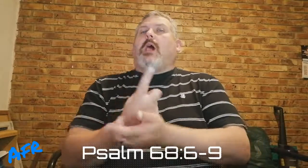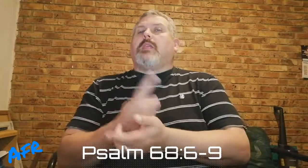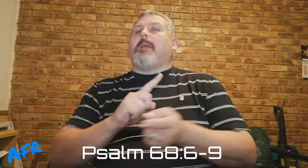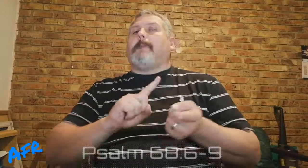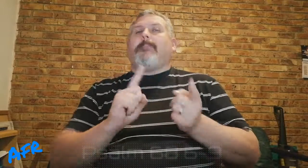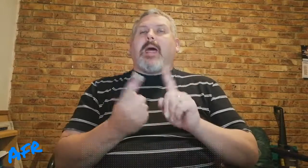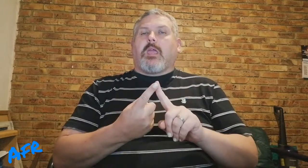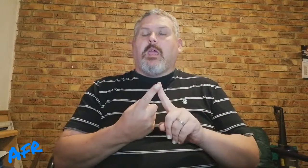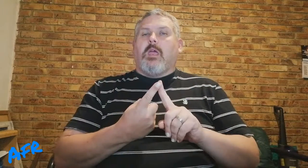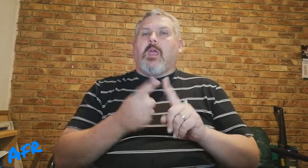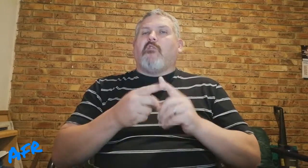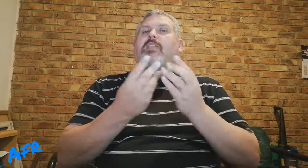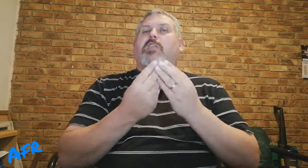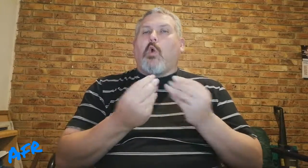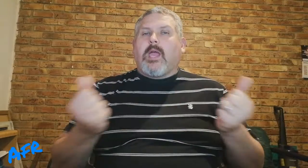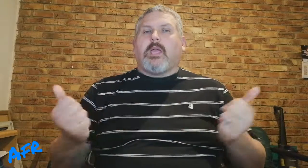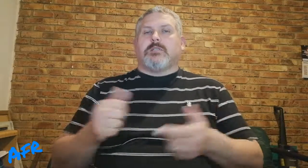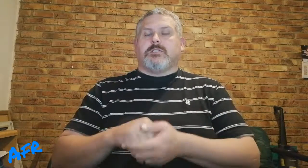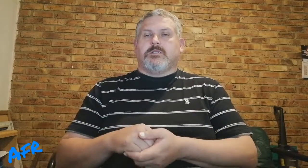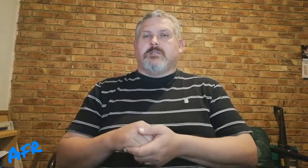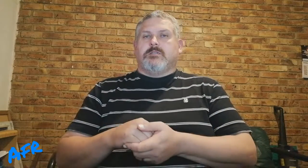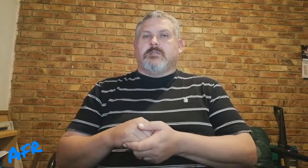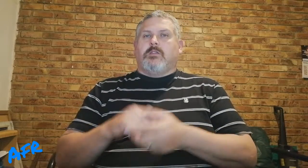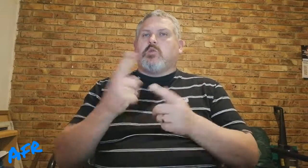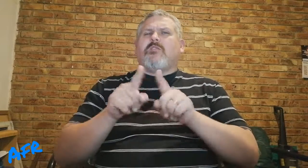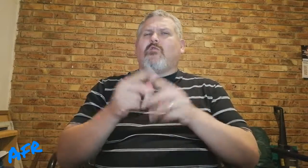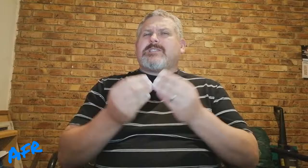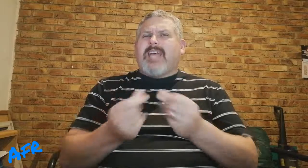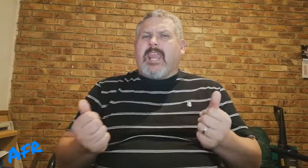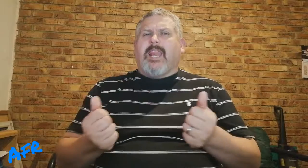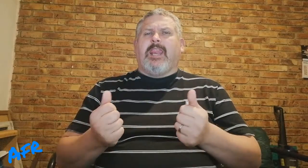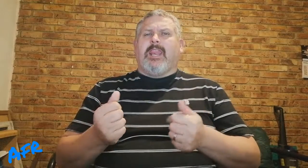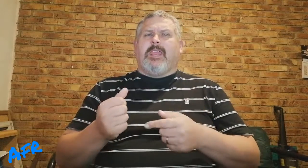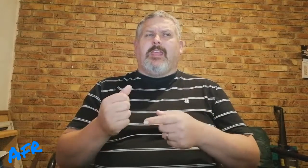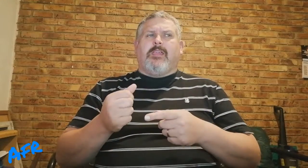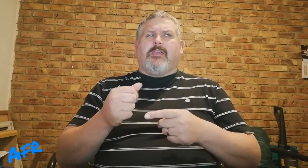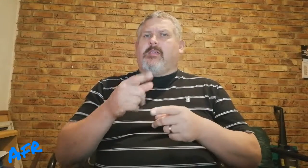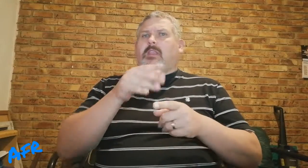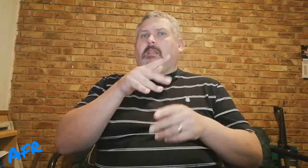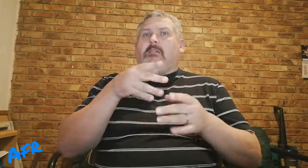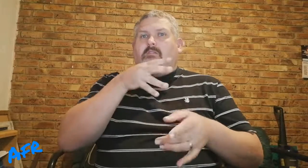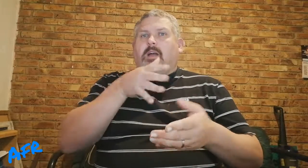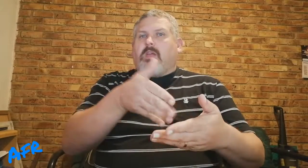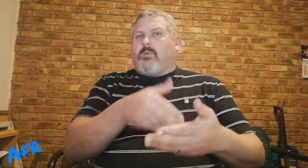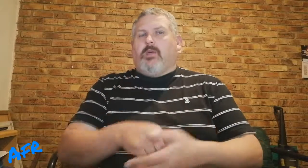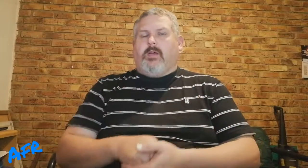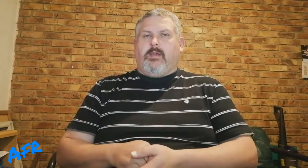soos altijd op plek, wat douig is, soos woestijn, water.